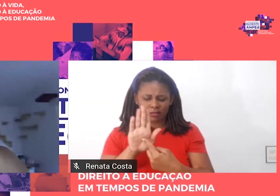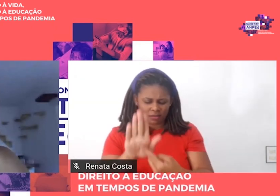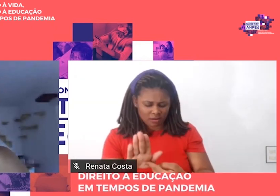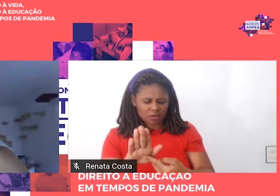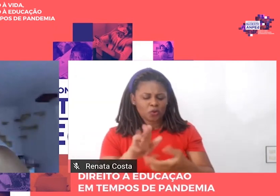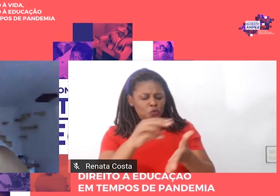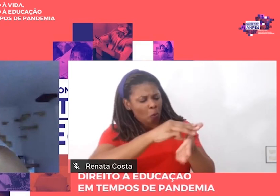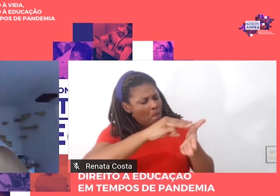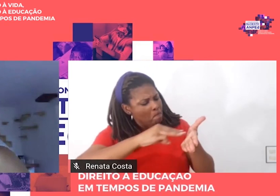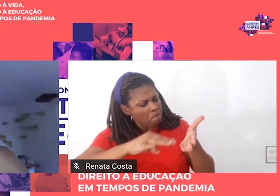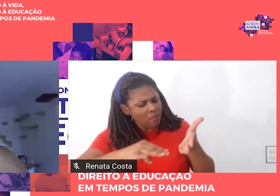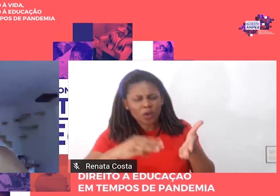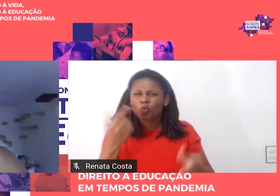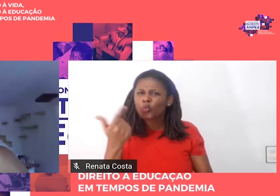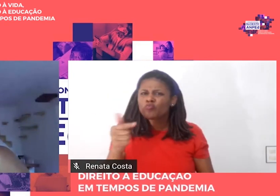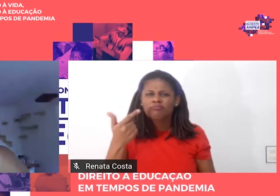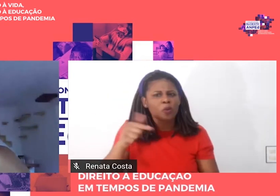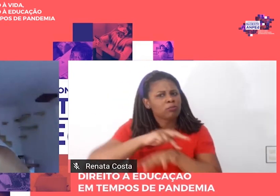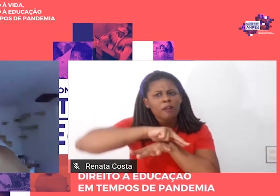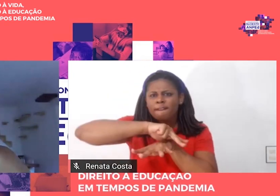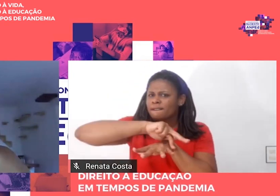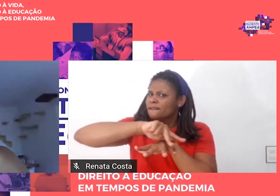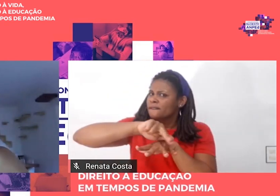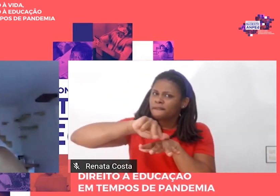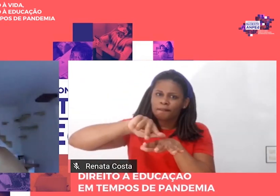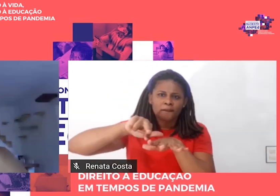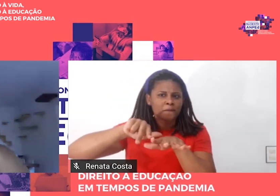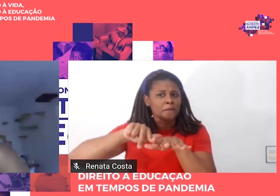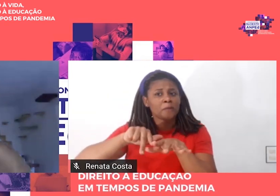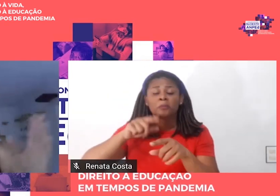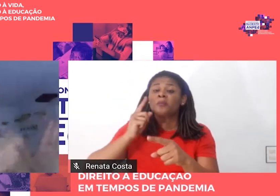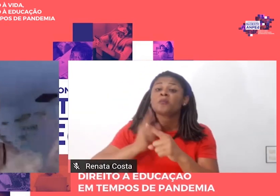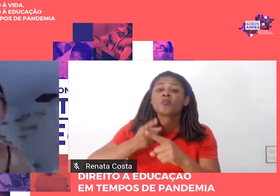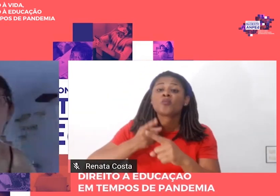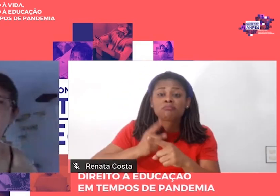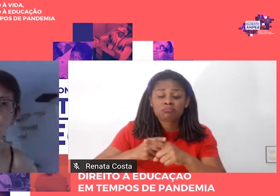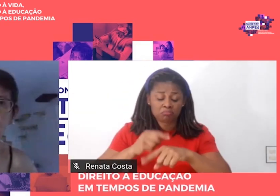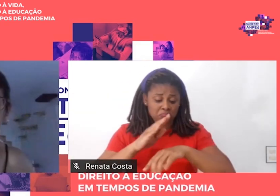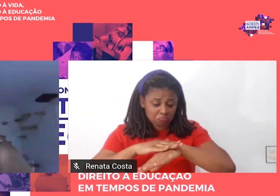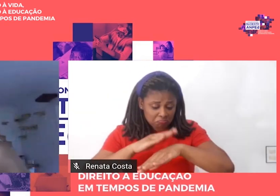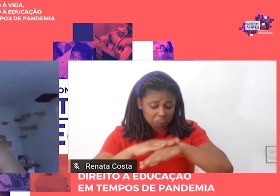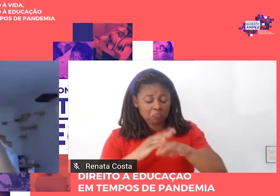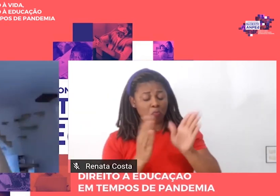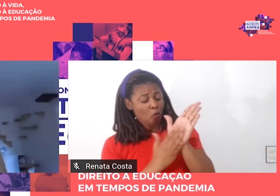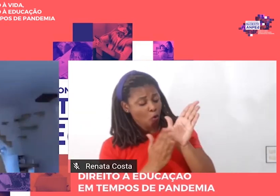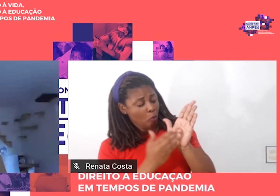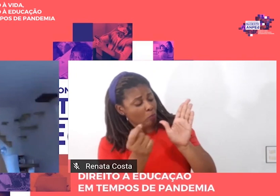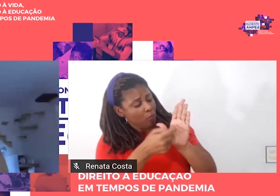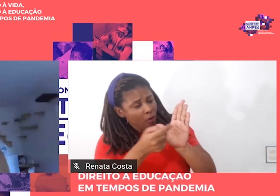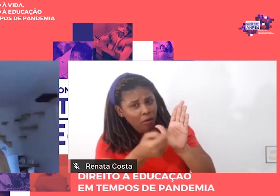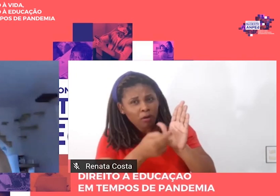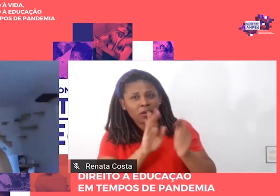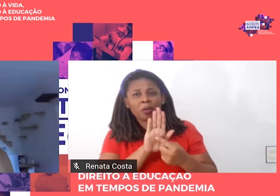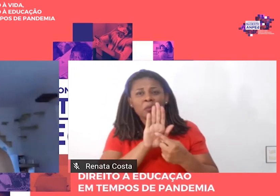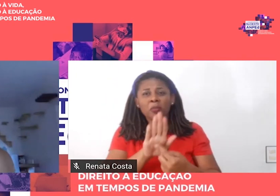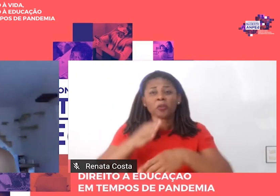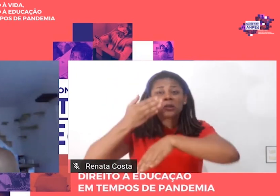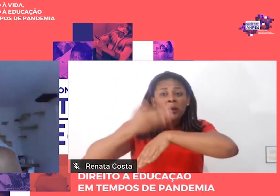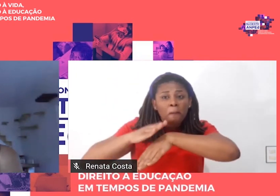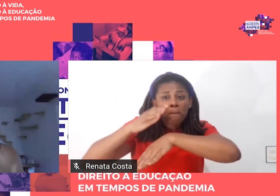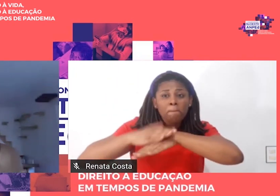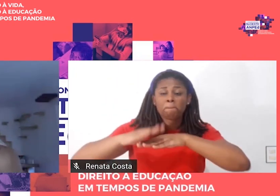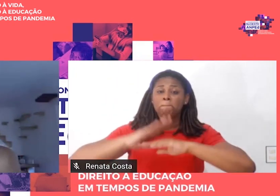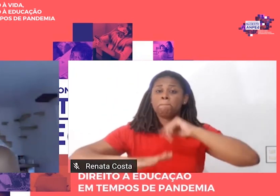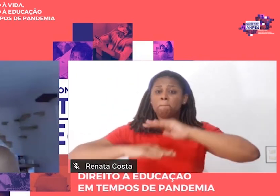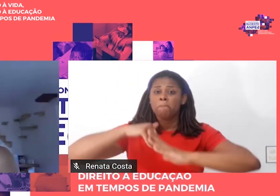ecléticos e que a elaboração proposta por ele parte da prática social como ponto de partida